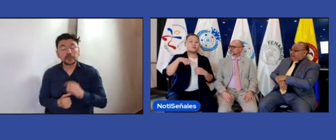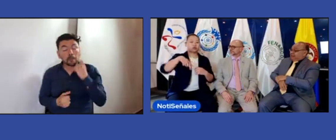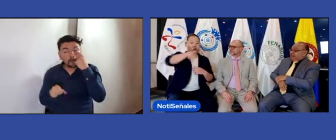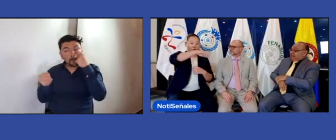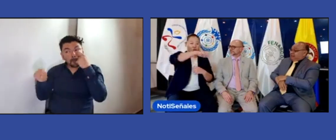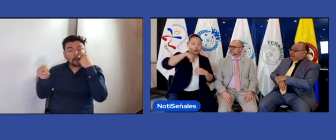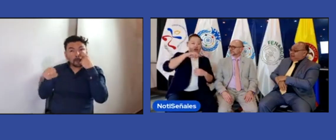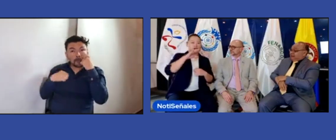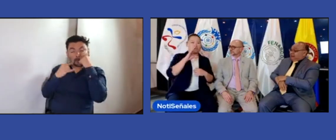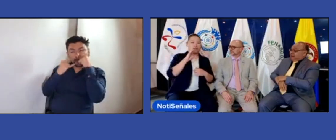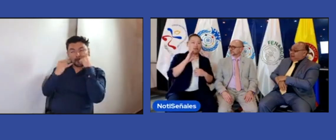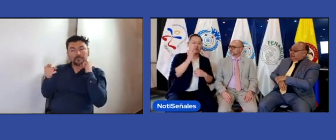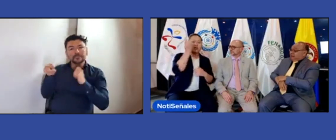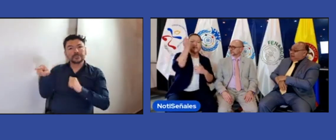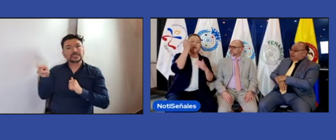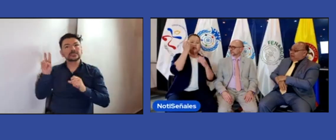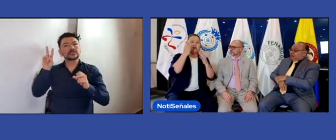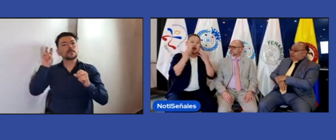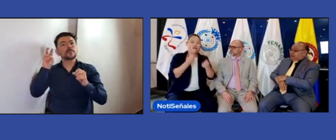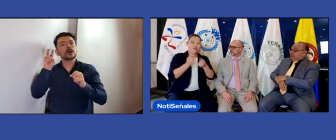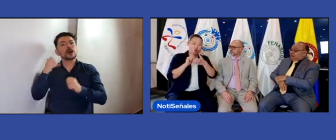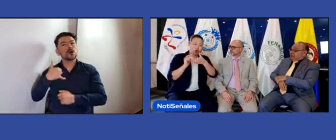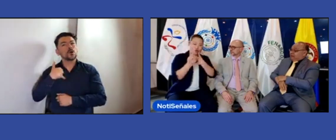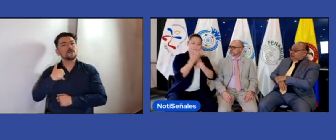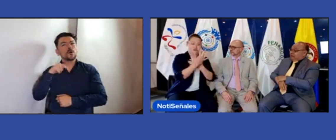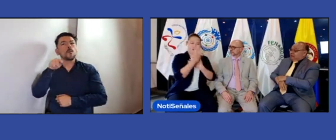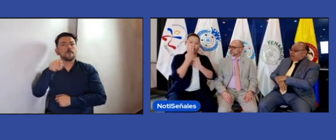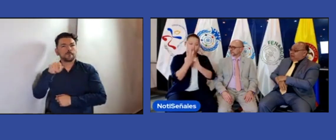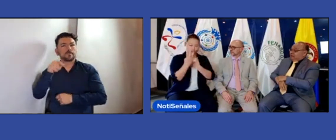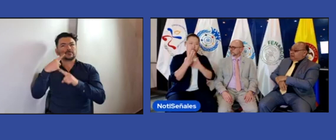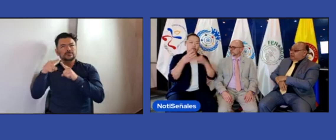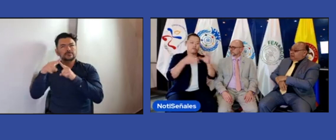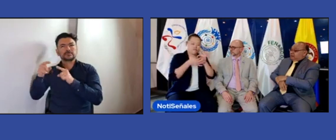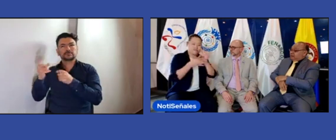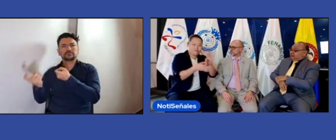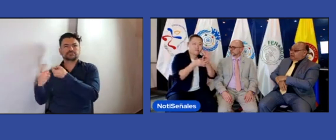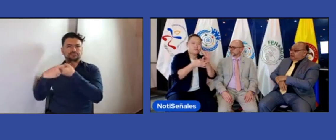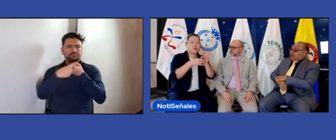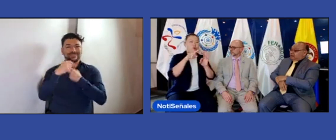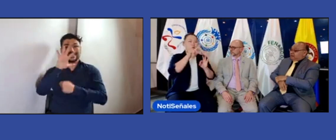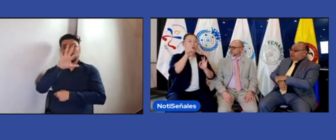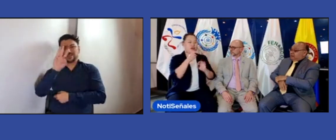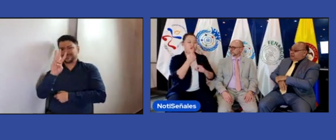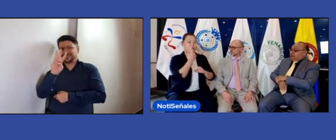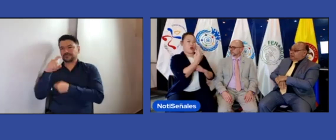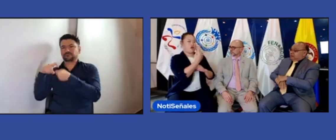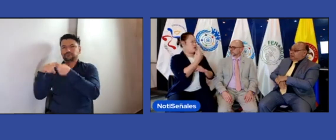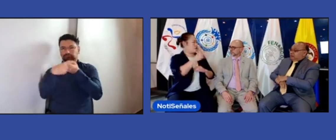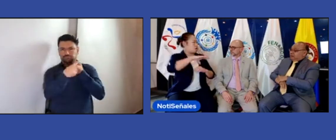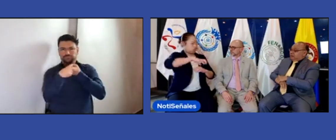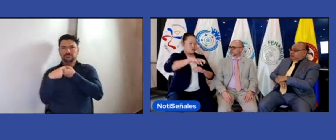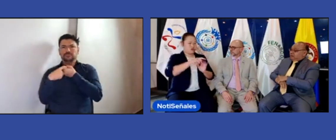de la sección de jóvenes de la WFD? Claro, es una muy buena pregunta porque es que son 53